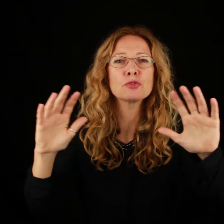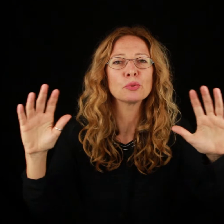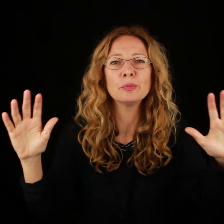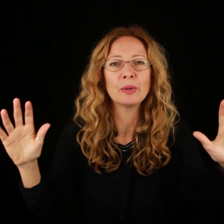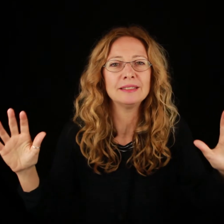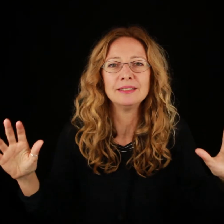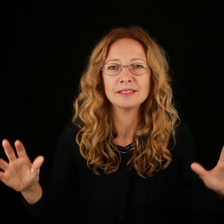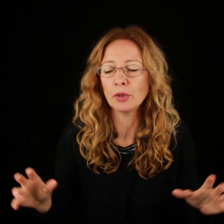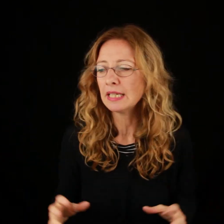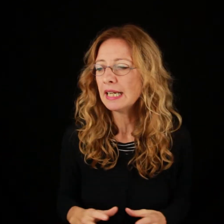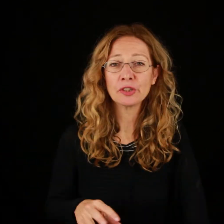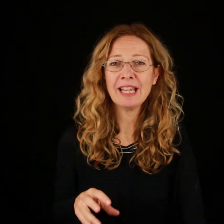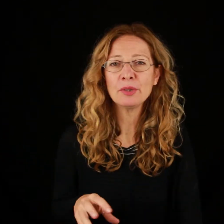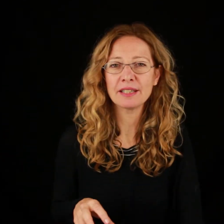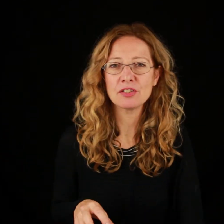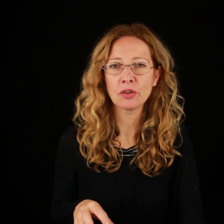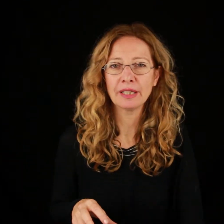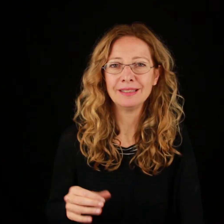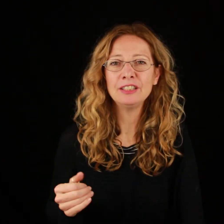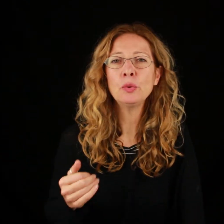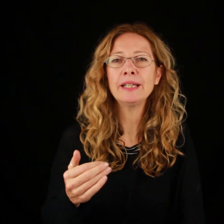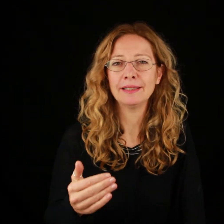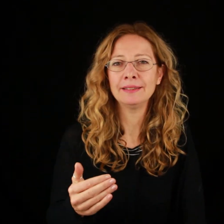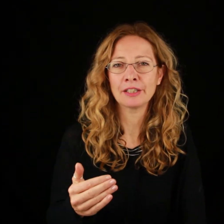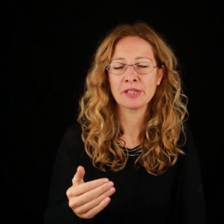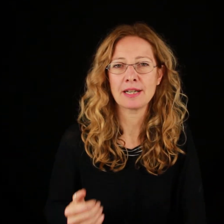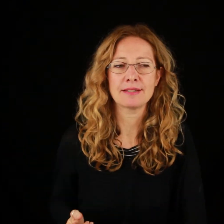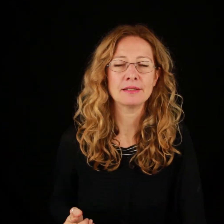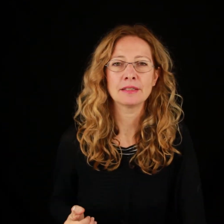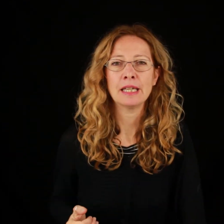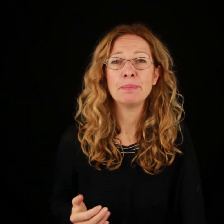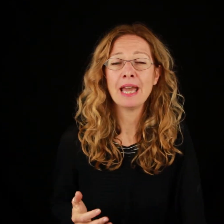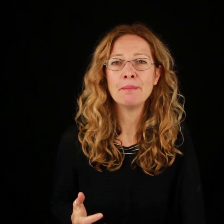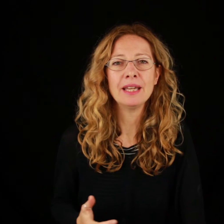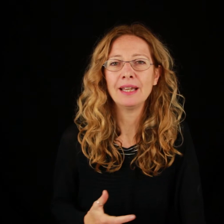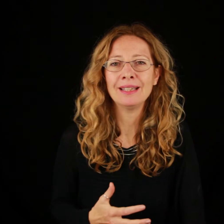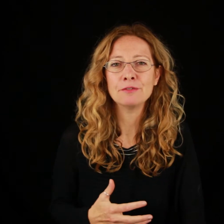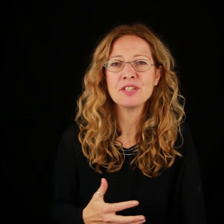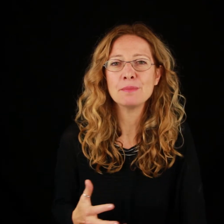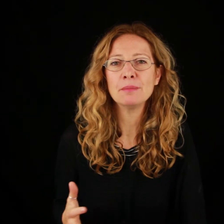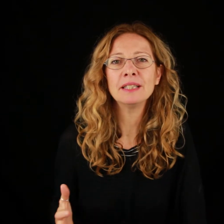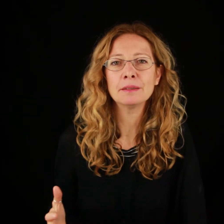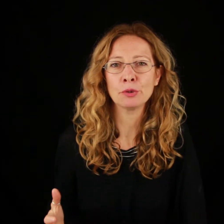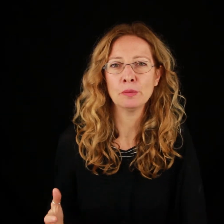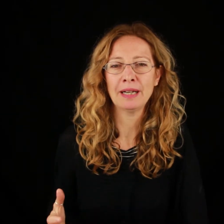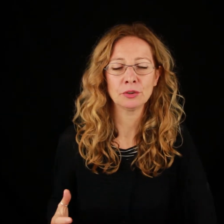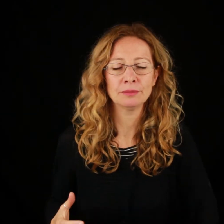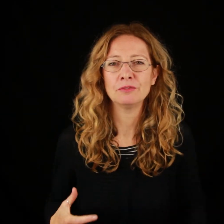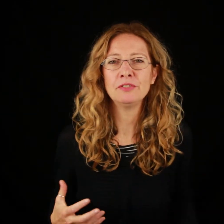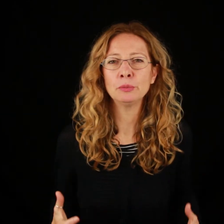sono un numero altissimo. Torniamo in Arizona, i due entrano in casa, PM è visibilmente preoccupato, vive un